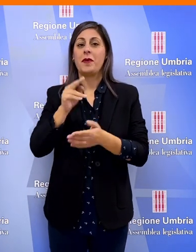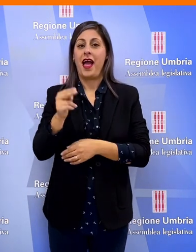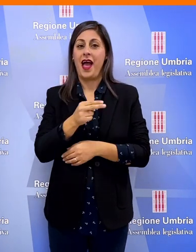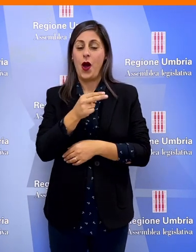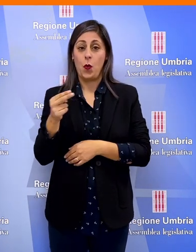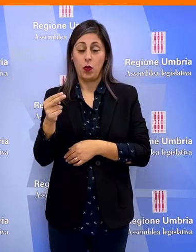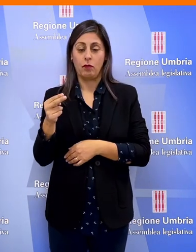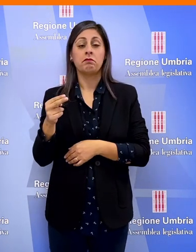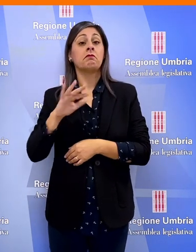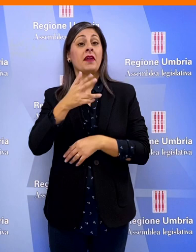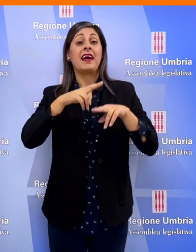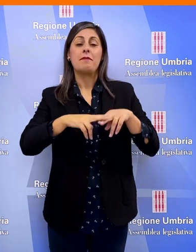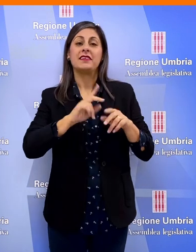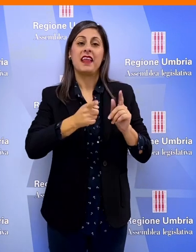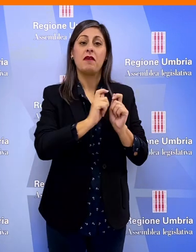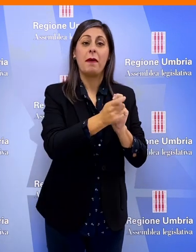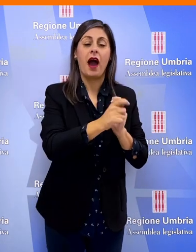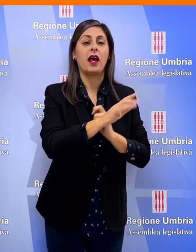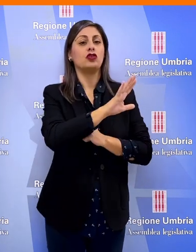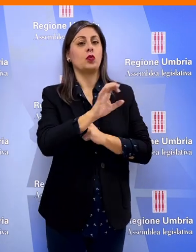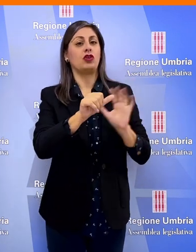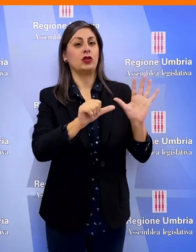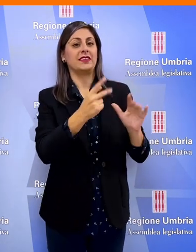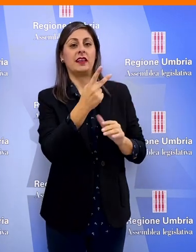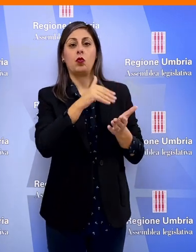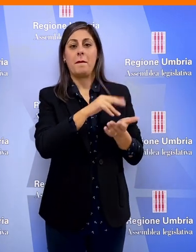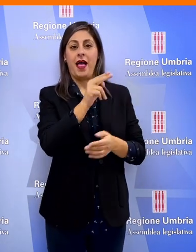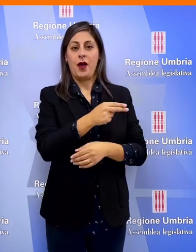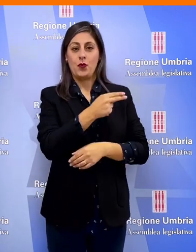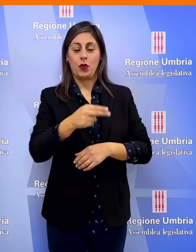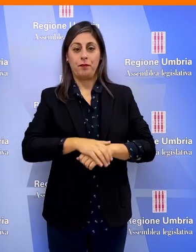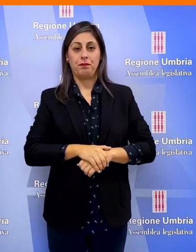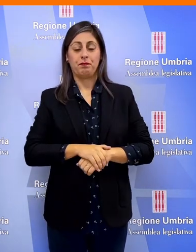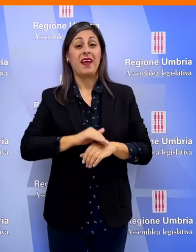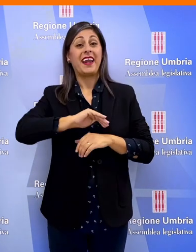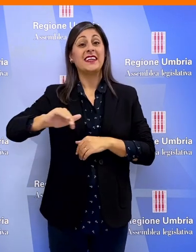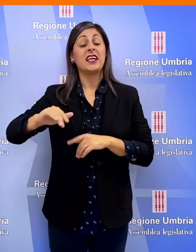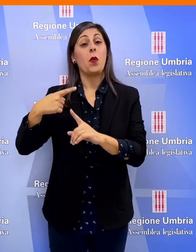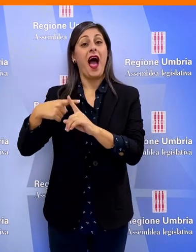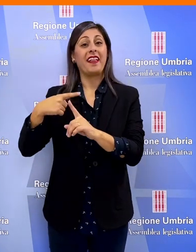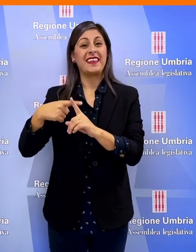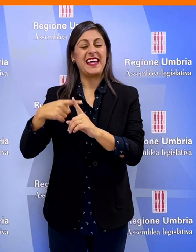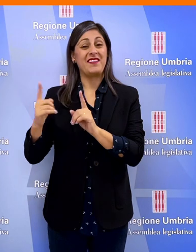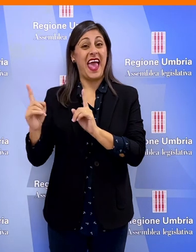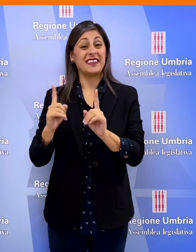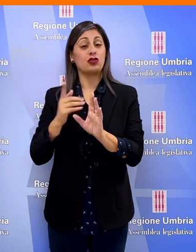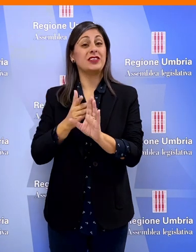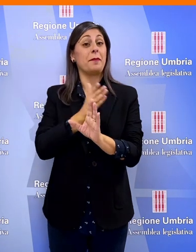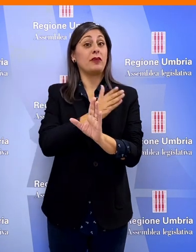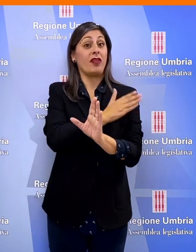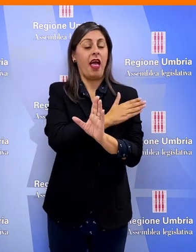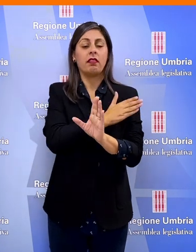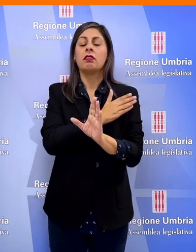mila euro, quelle rimaste da pagare 562 mila euro. I residui attivi degli esercizi